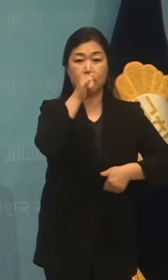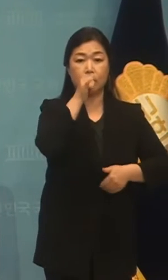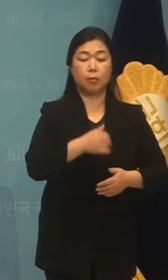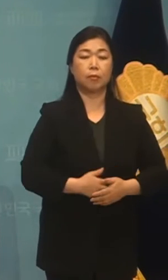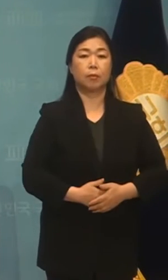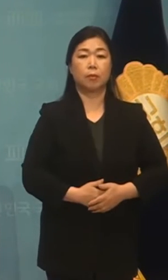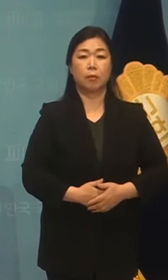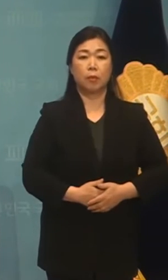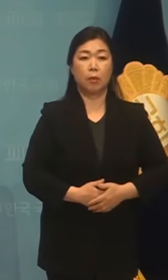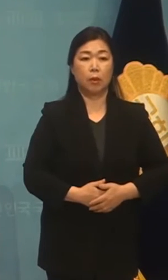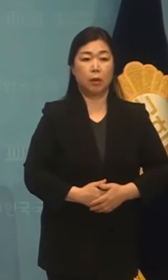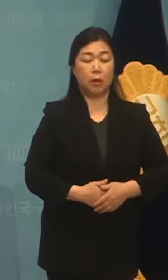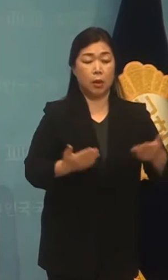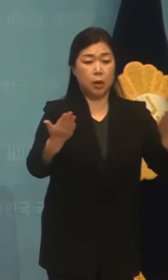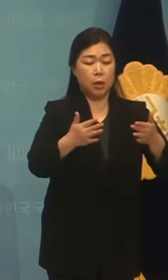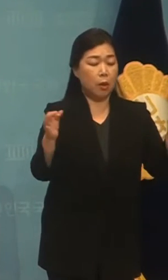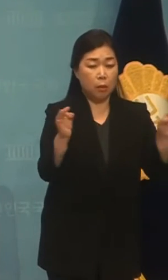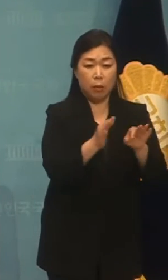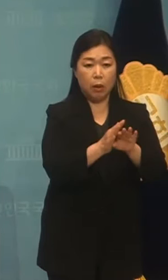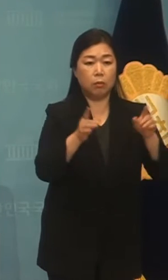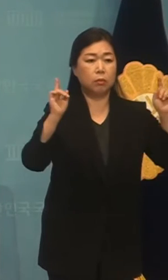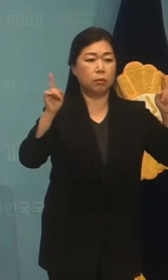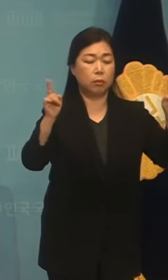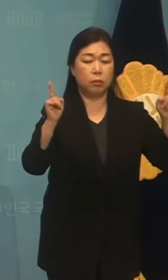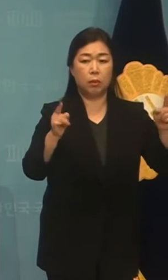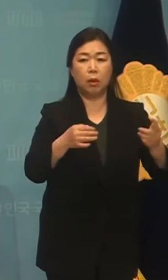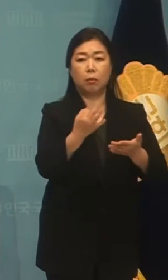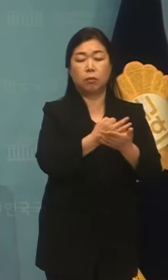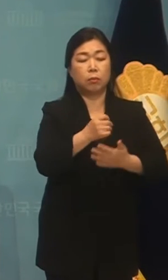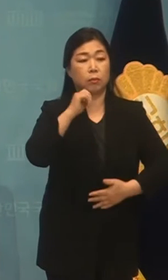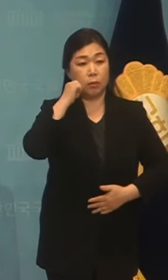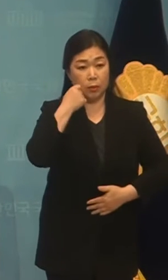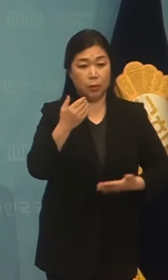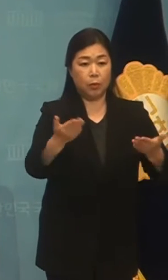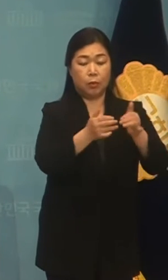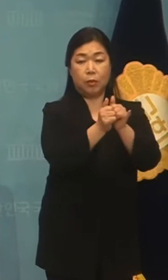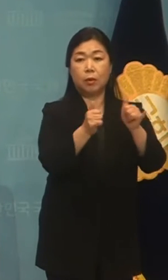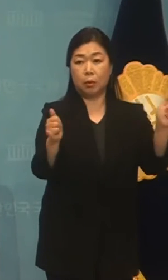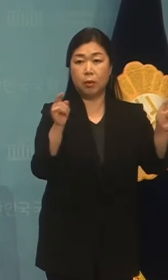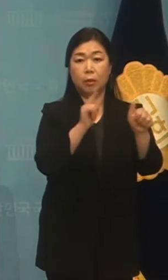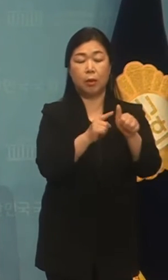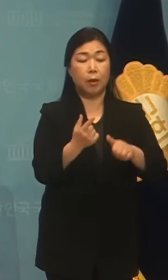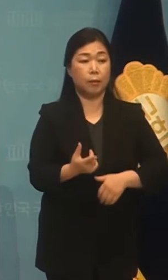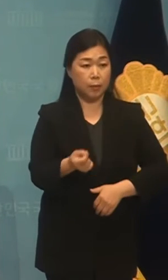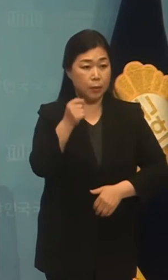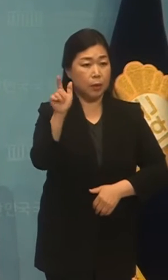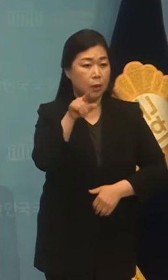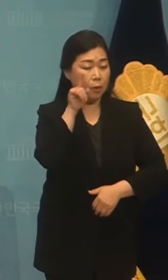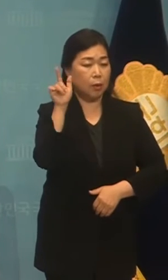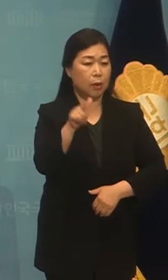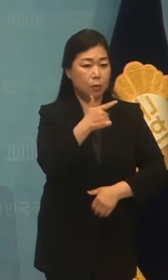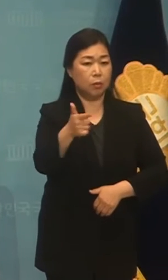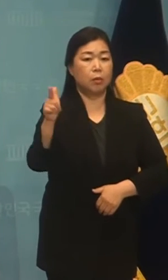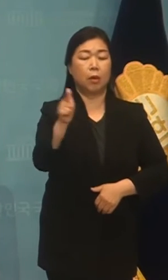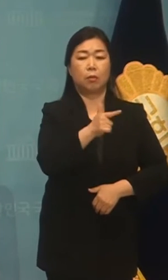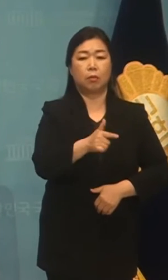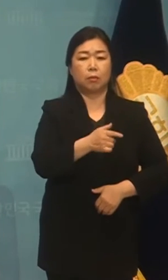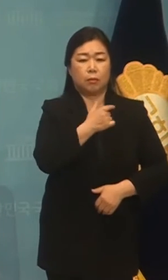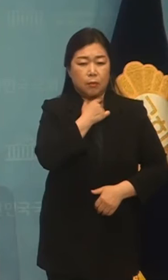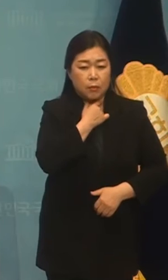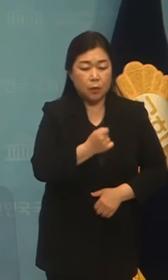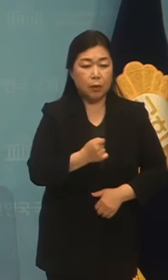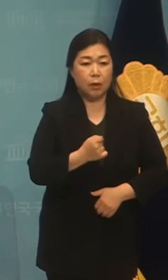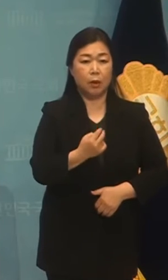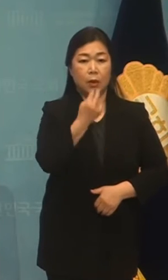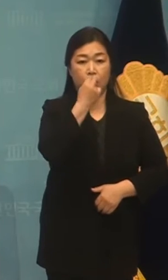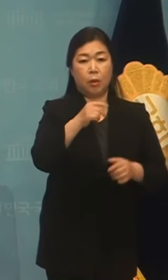헐 아침에 일자리를 잃고 생기가 가만히 된 이스타항공 노동자들에게 하루하루는 절박한 목숨줄이라는